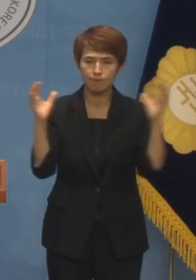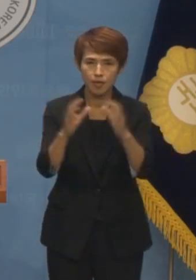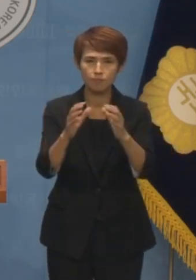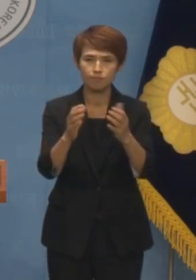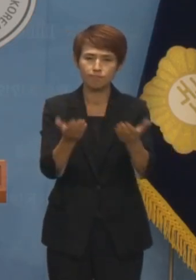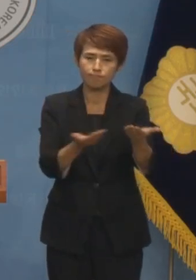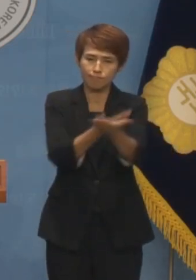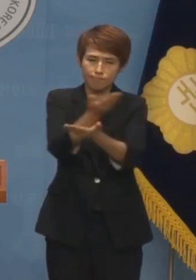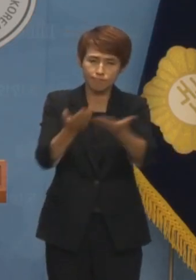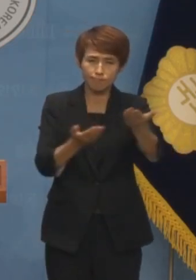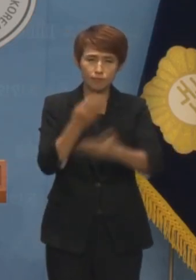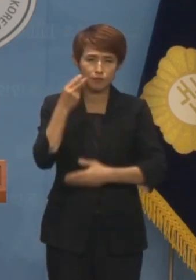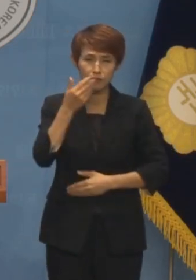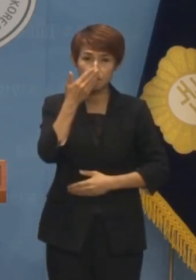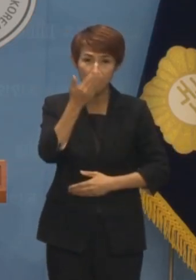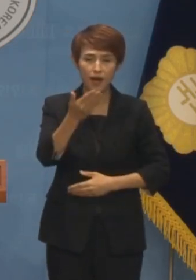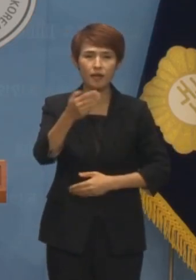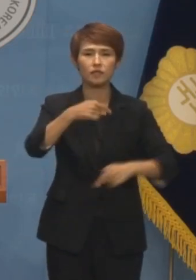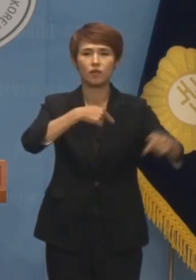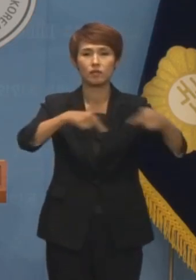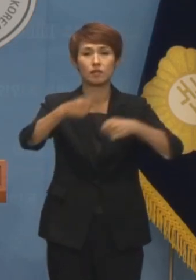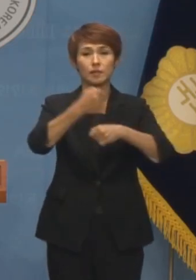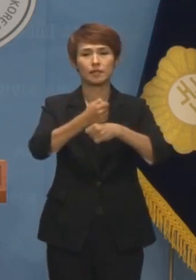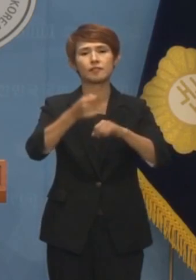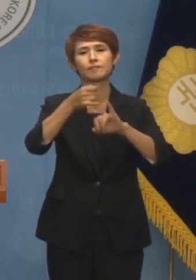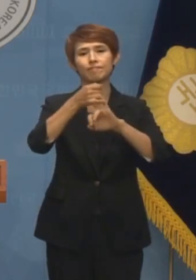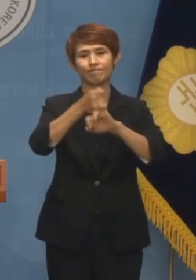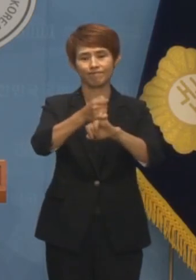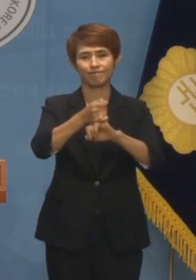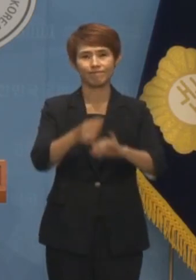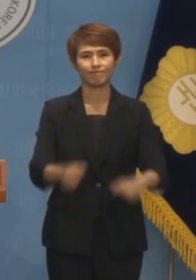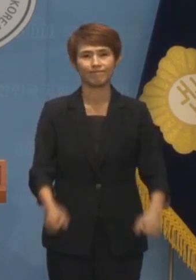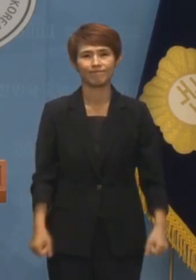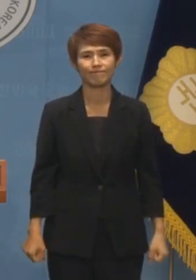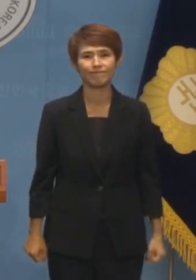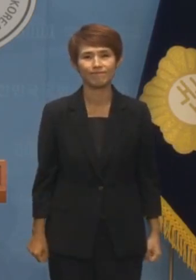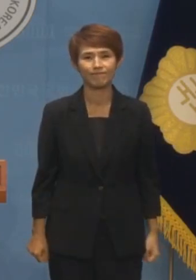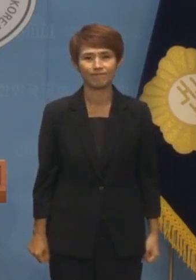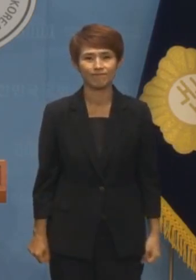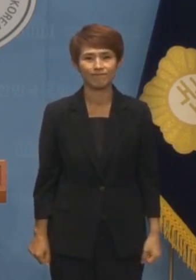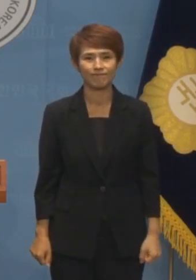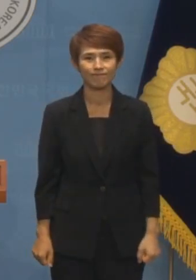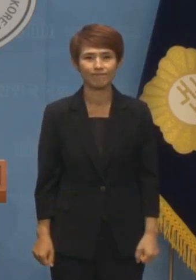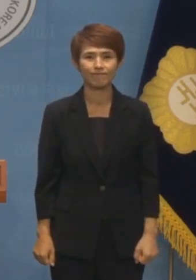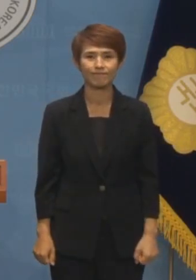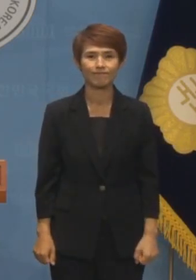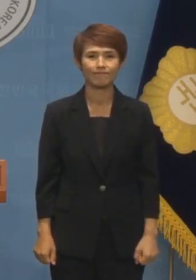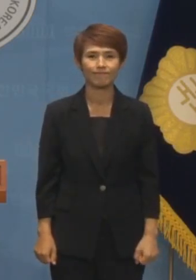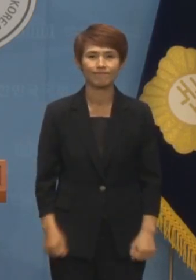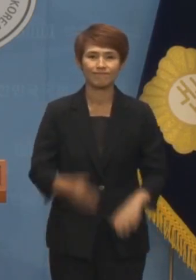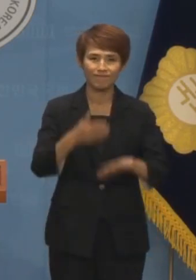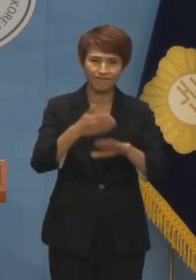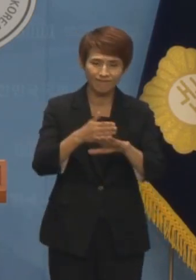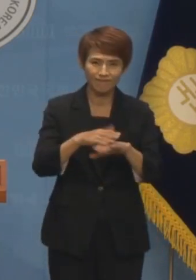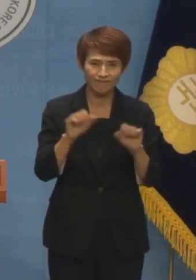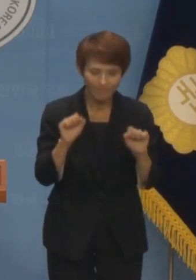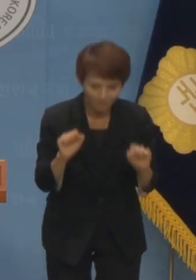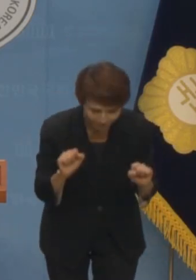참신한 정치를 이어나가는 정당이 될 것을 약속드립니다. 감사합니다.